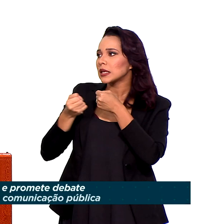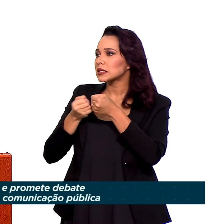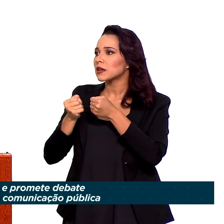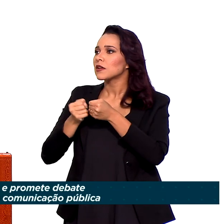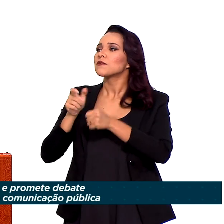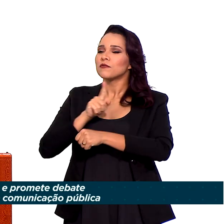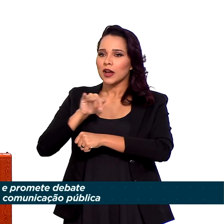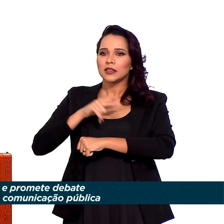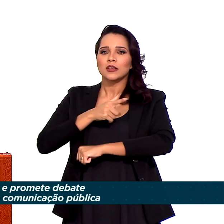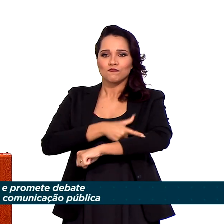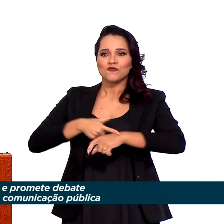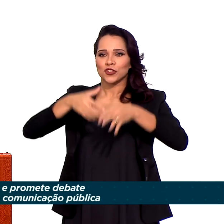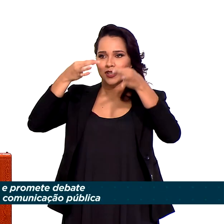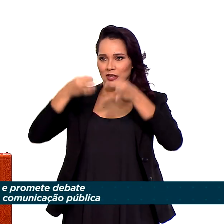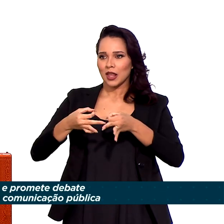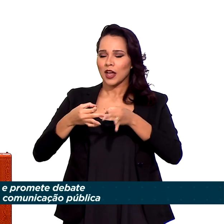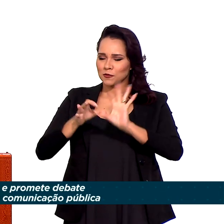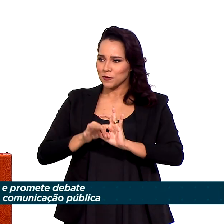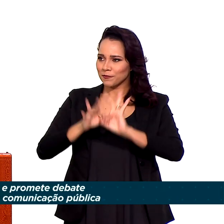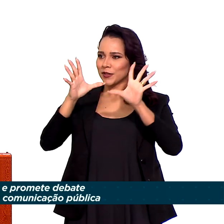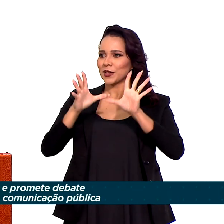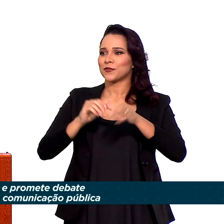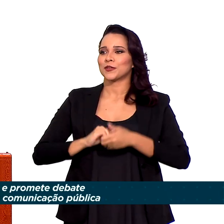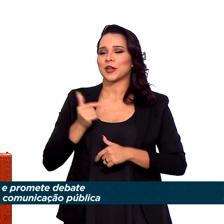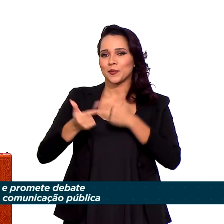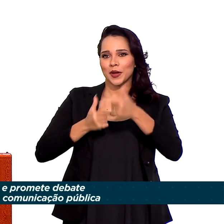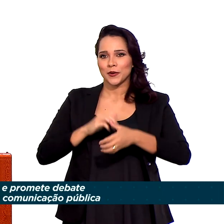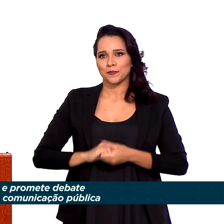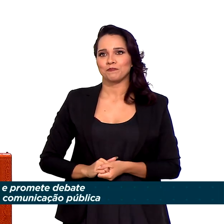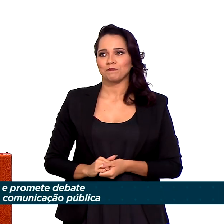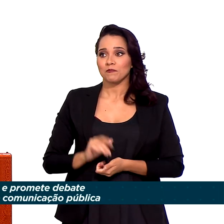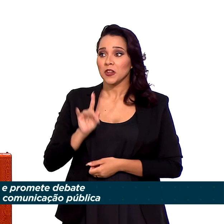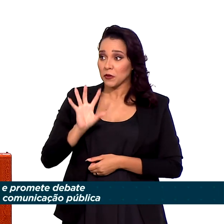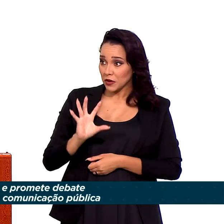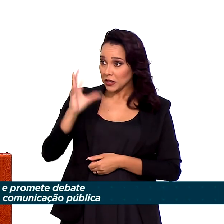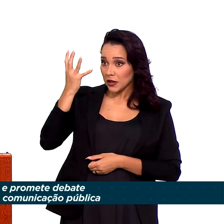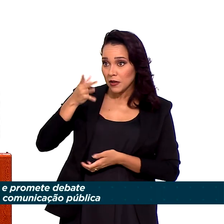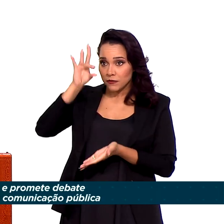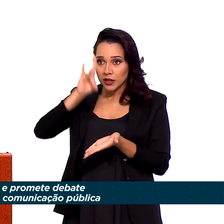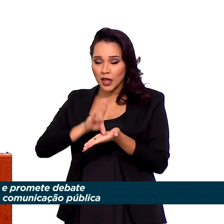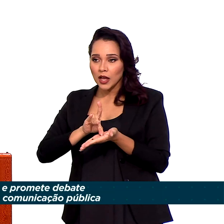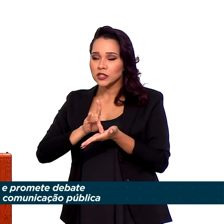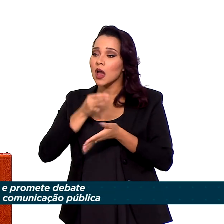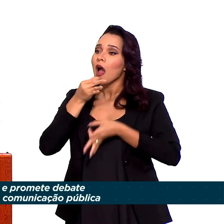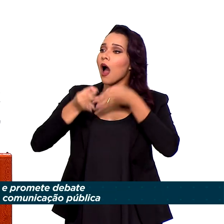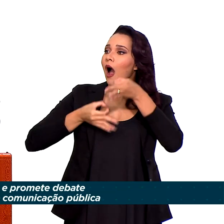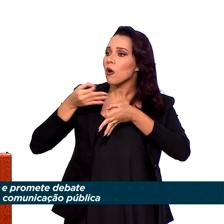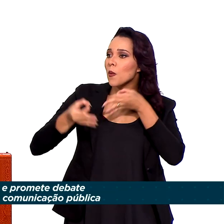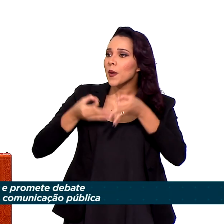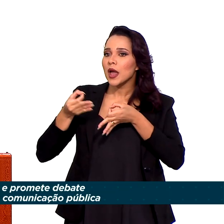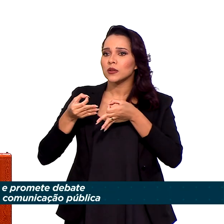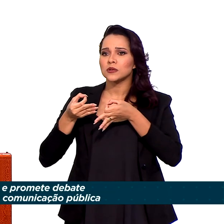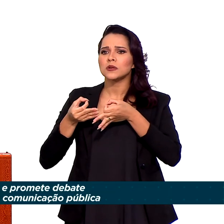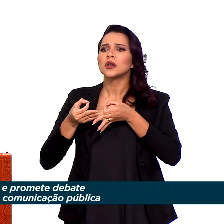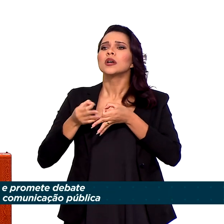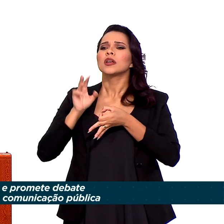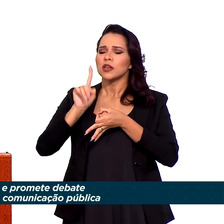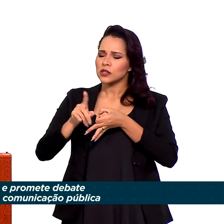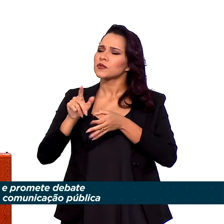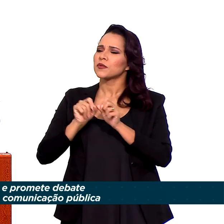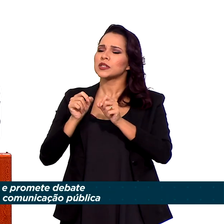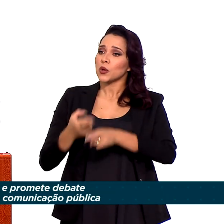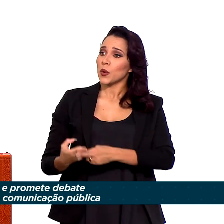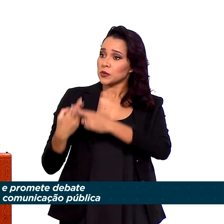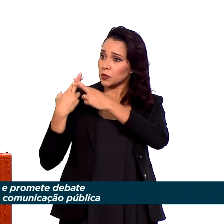para exercer a sua atividade. Haverá fatos, argumentos. Faremos isso com responsabilidade e